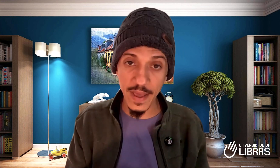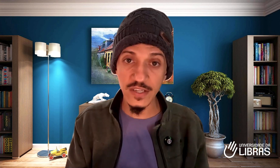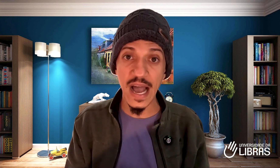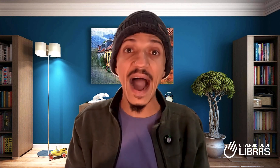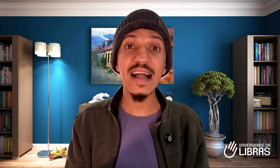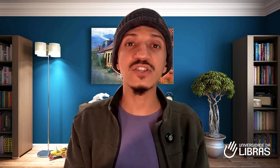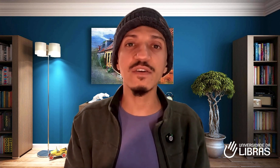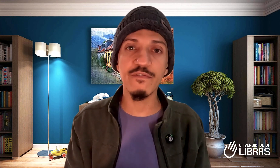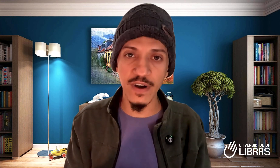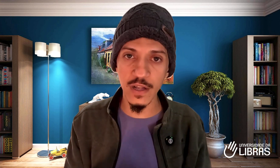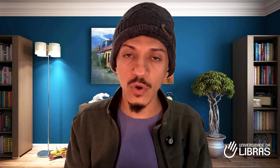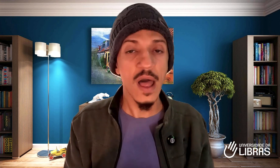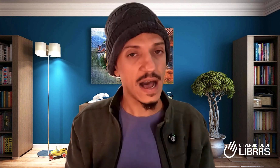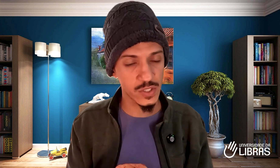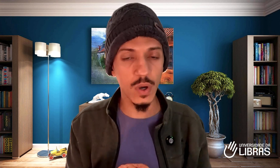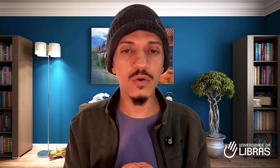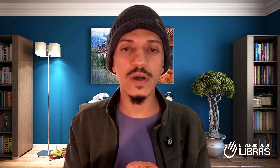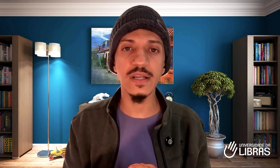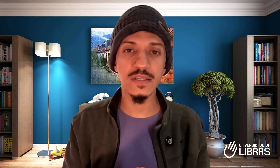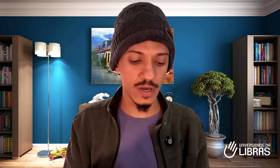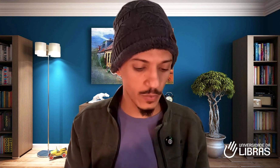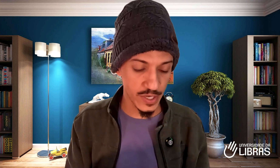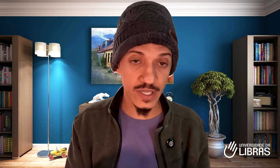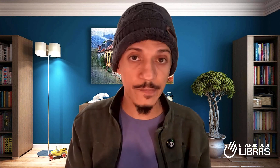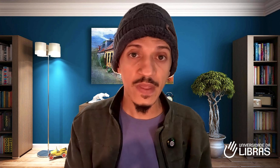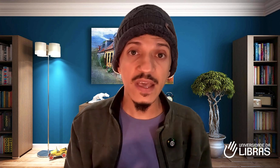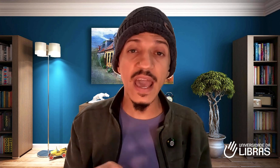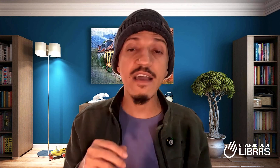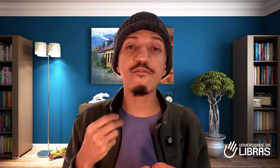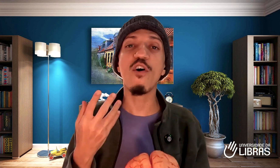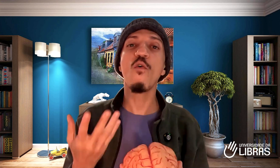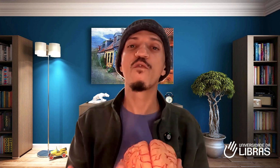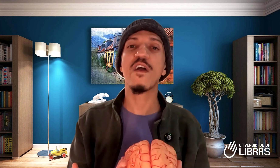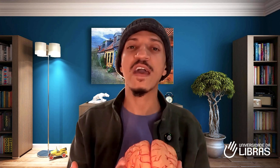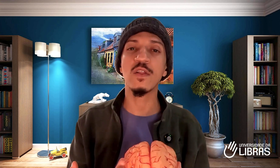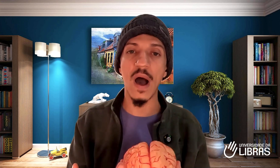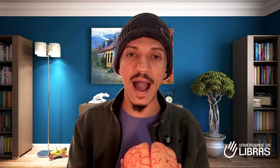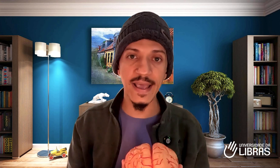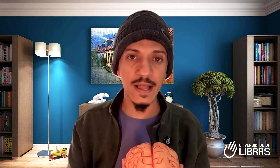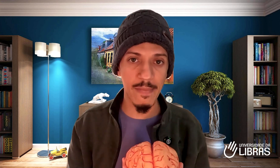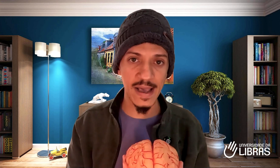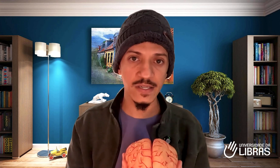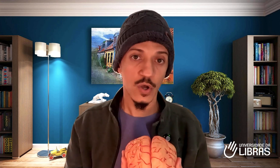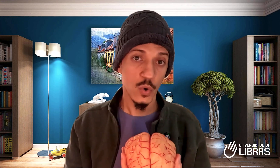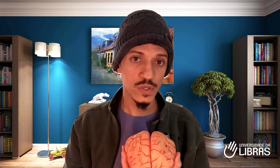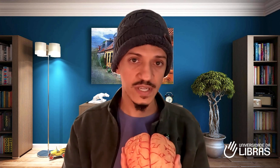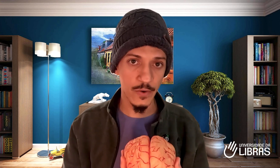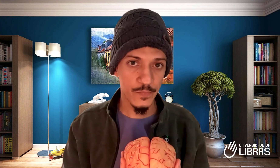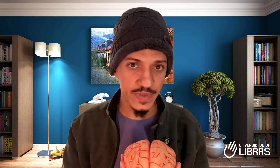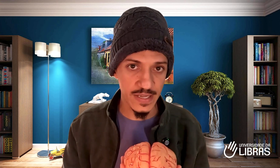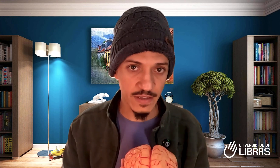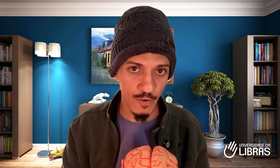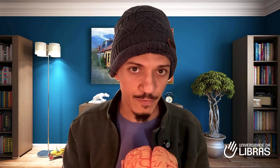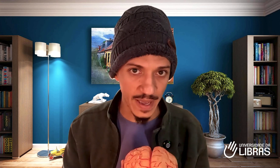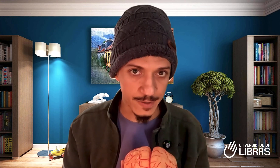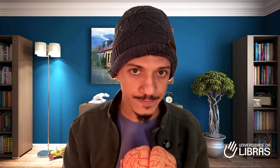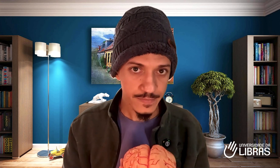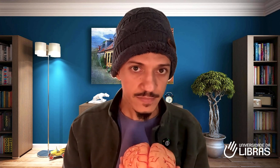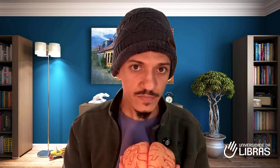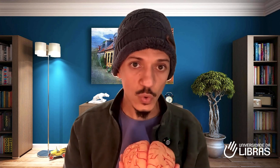ativando a sua cognição linguística e envolvendo, ainda mais, o seu desenvolvimento. No